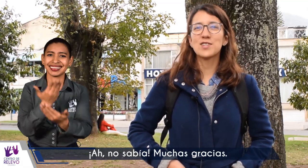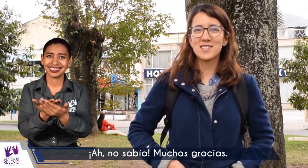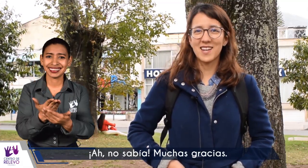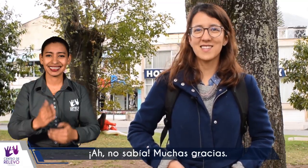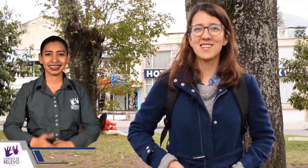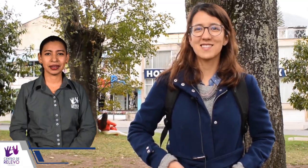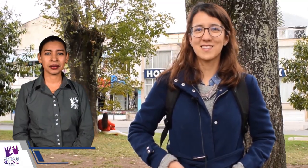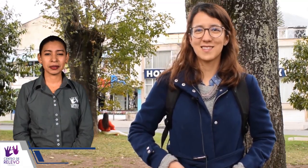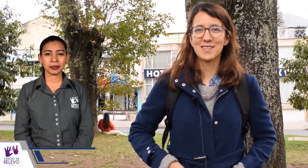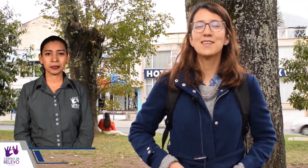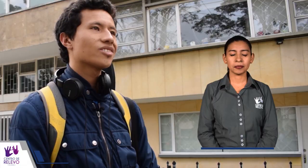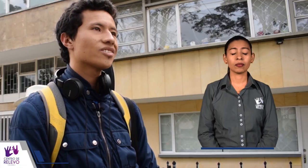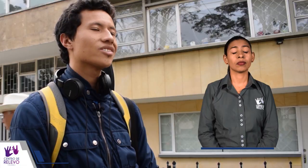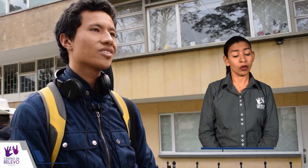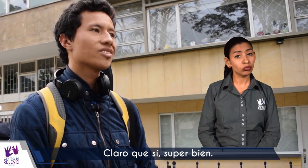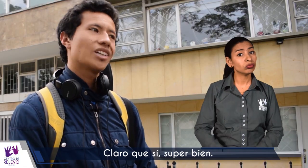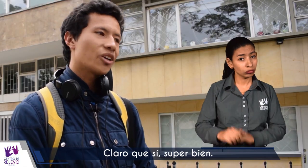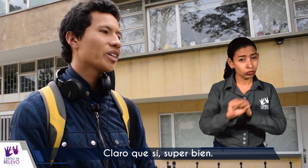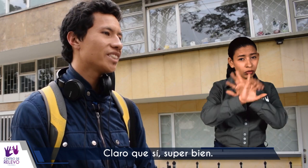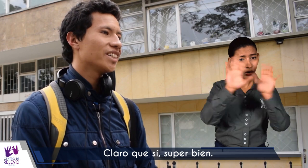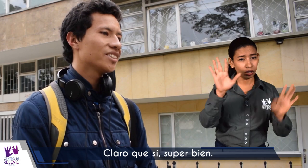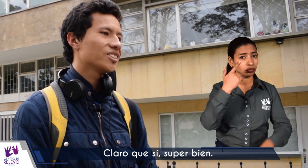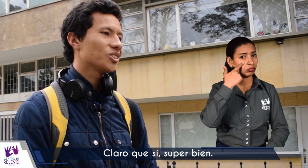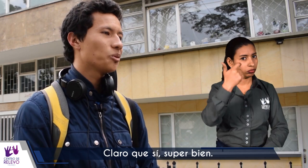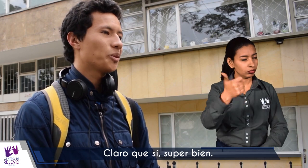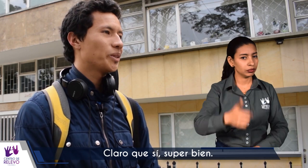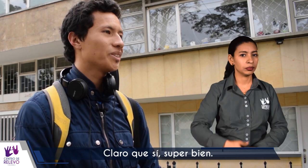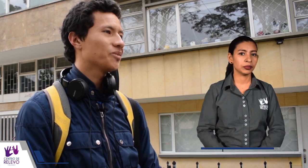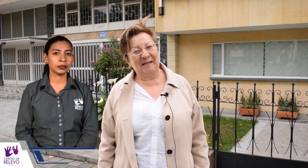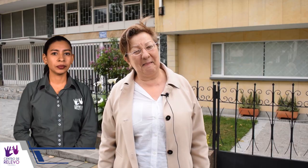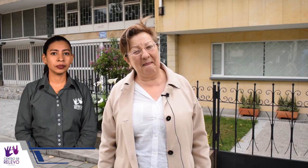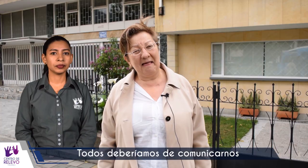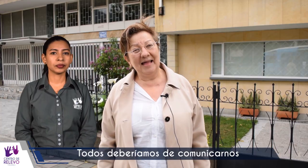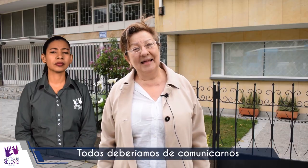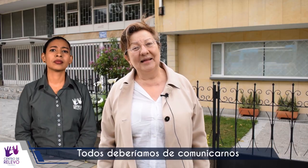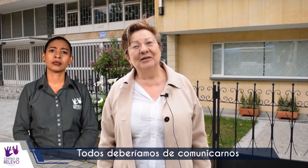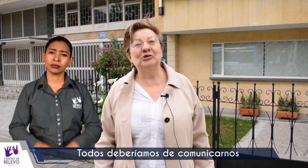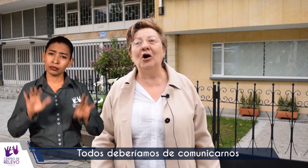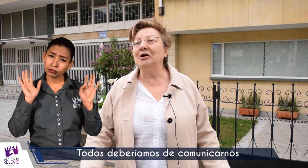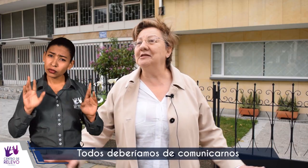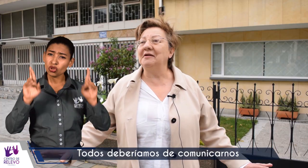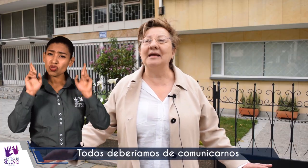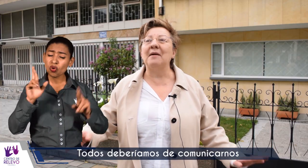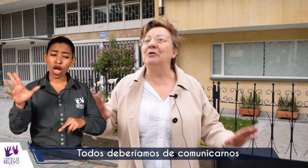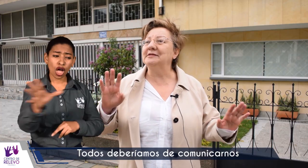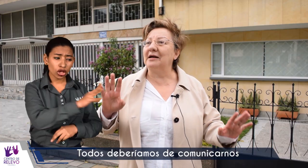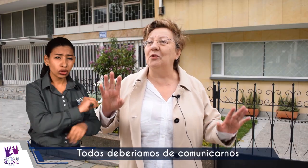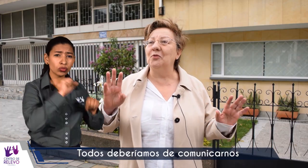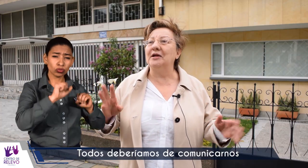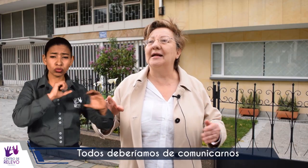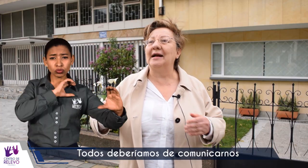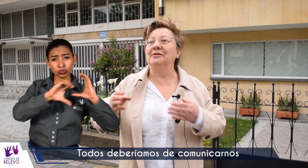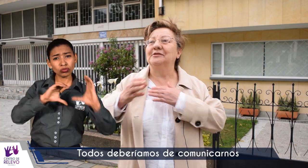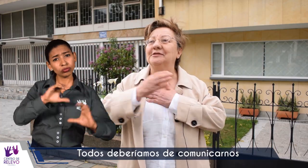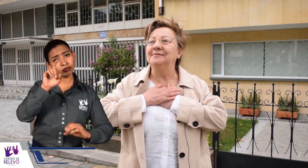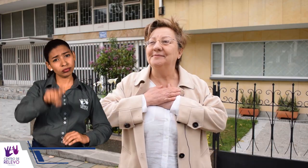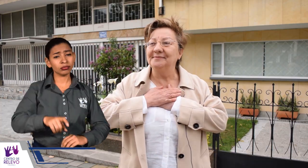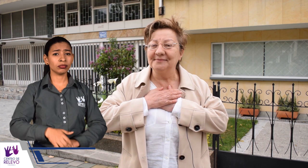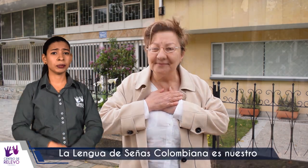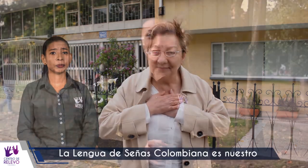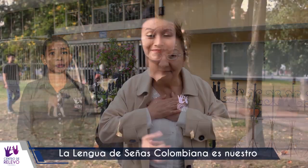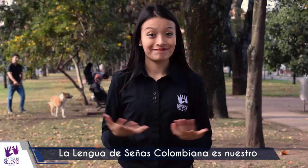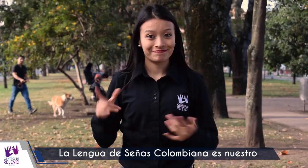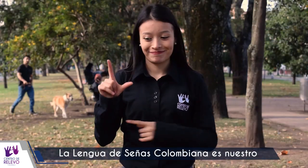Muchas gracias. Claro que sí, súper bien. Todos deberíamos descomunicarnos.